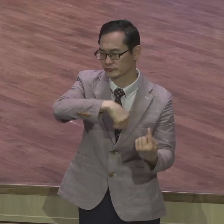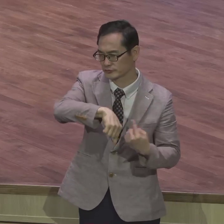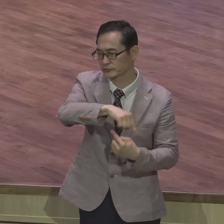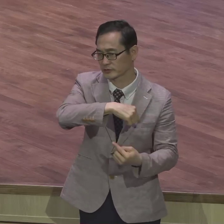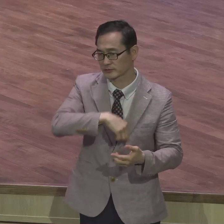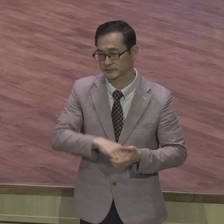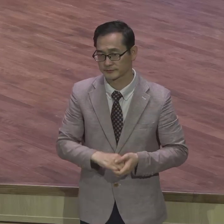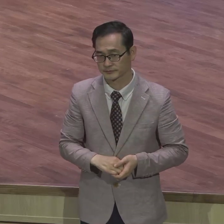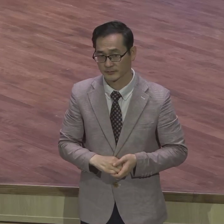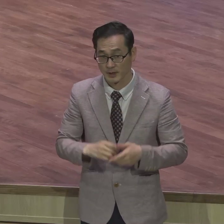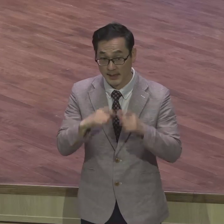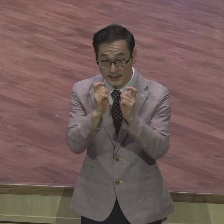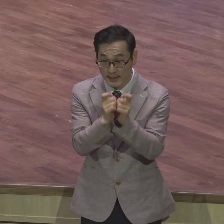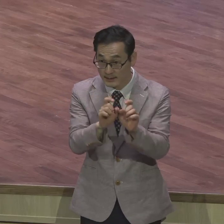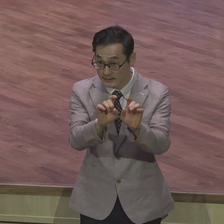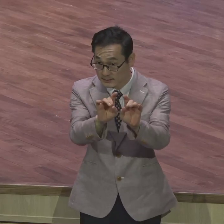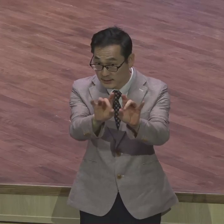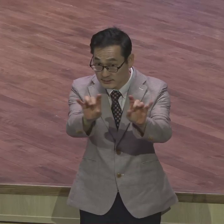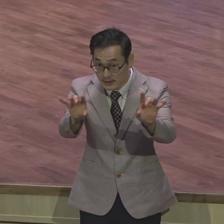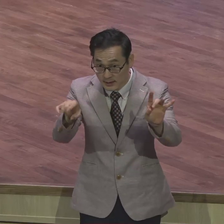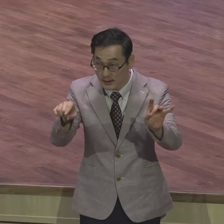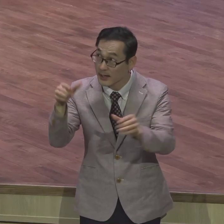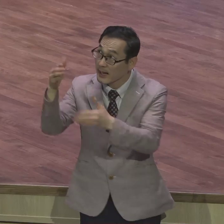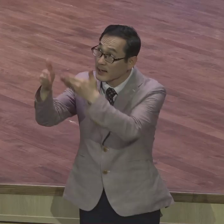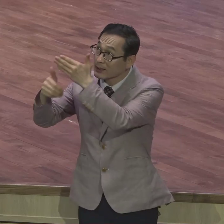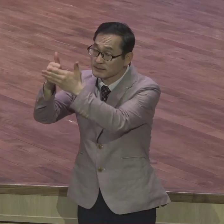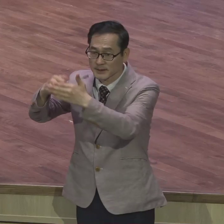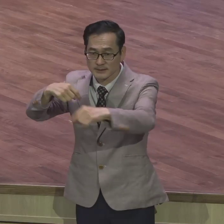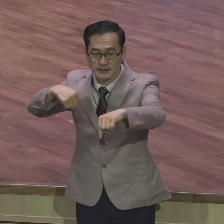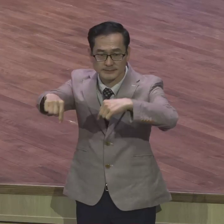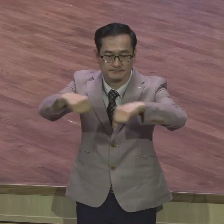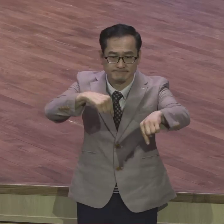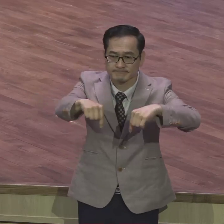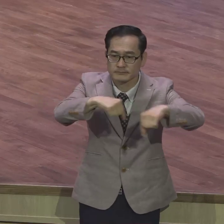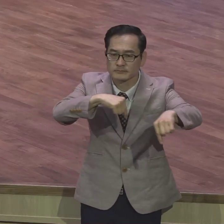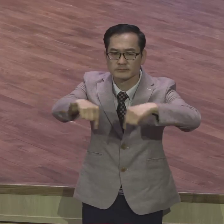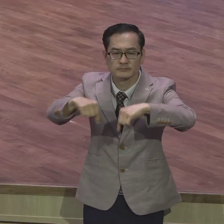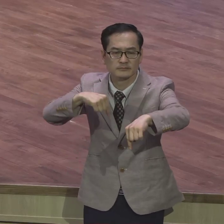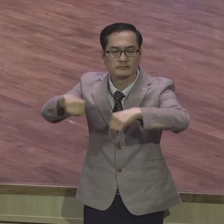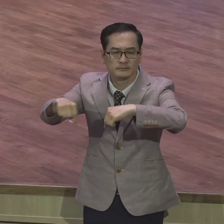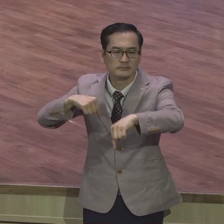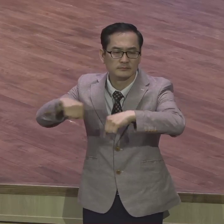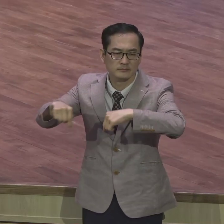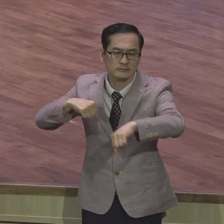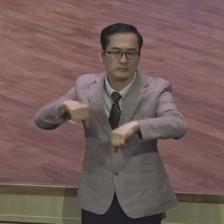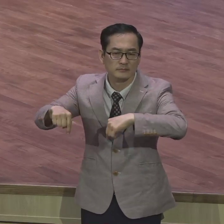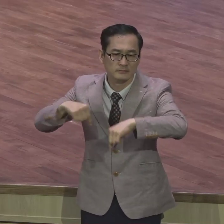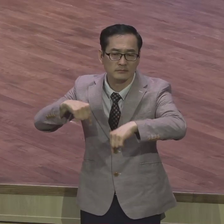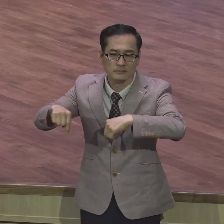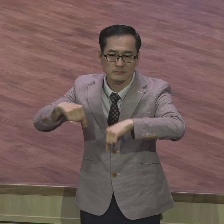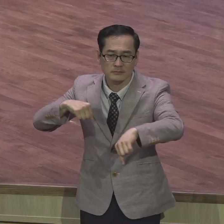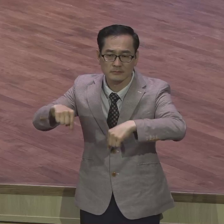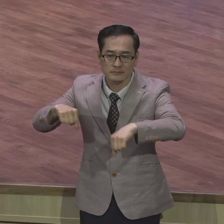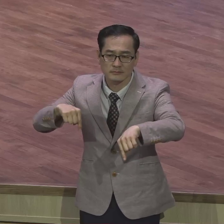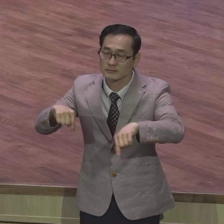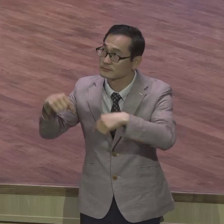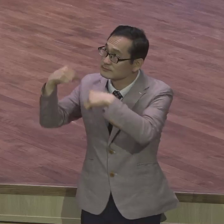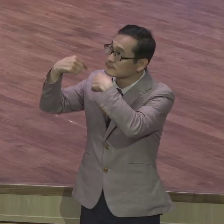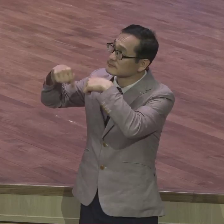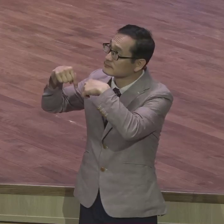부분에 대해서도 하나님의 절대주권적인 신앙이 체질화가 되어 있으면 시험에 들지